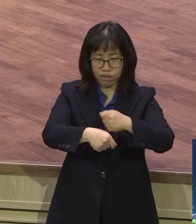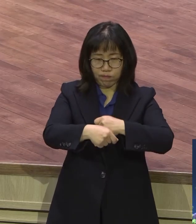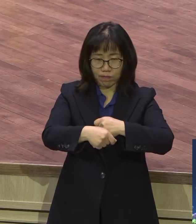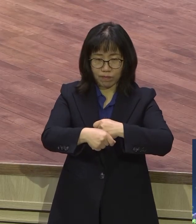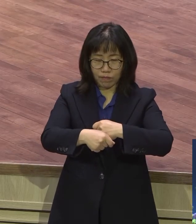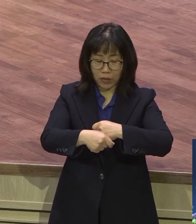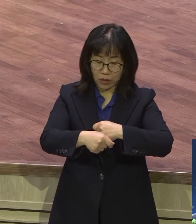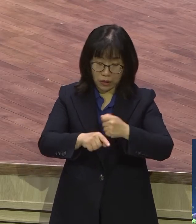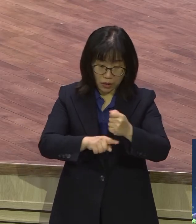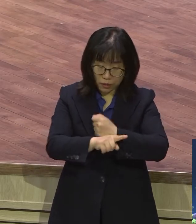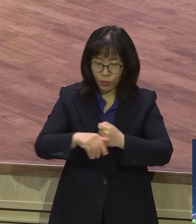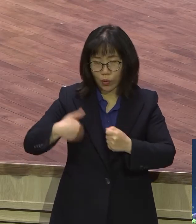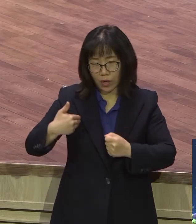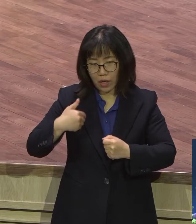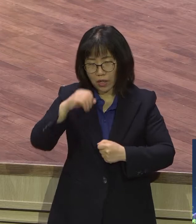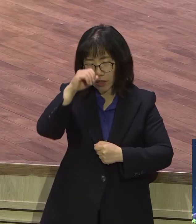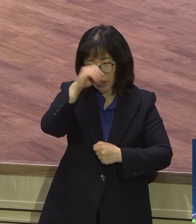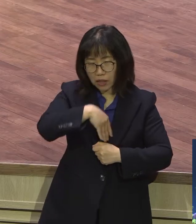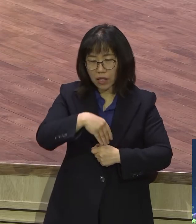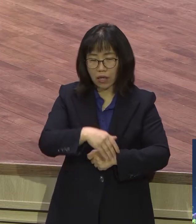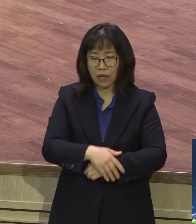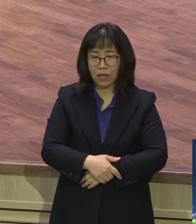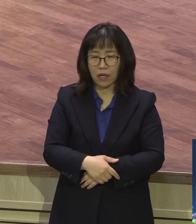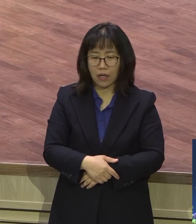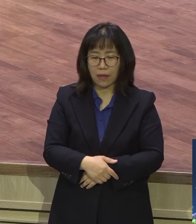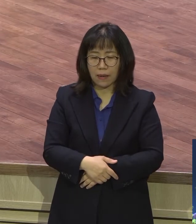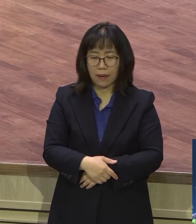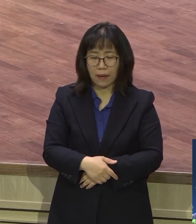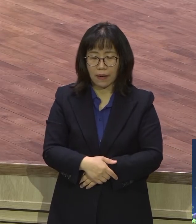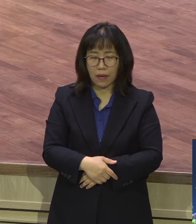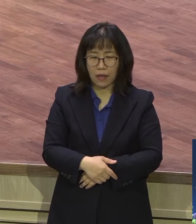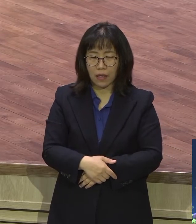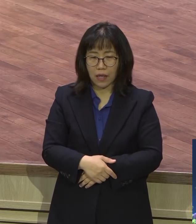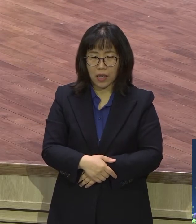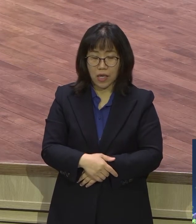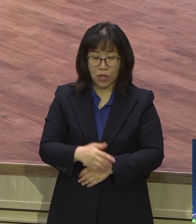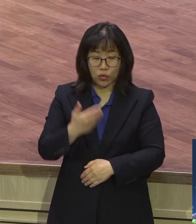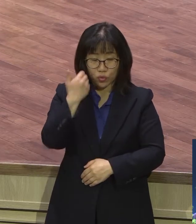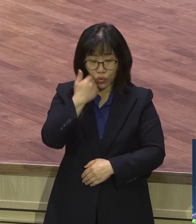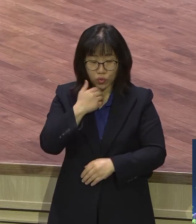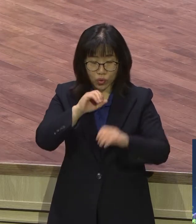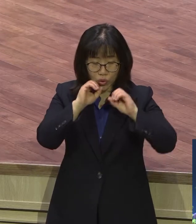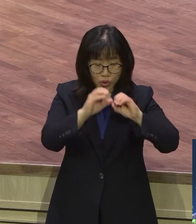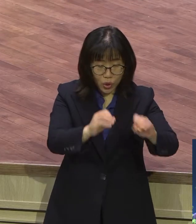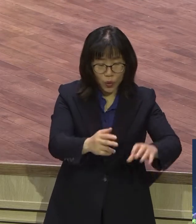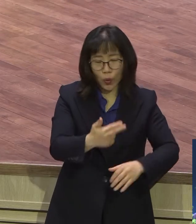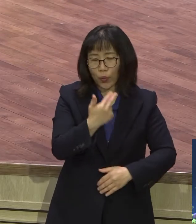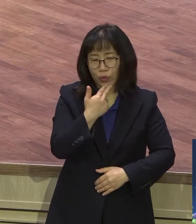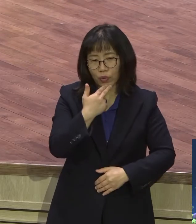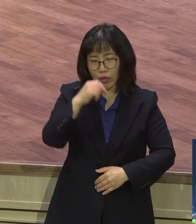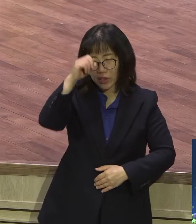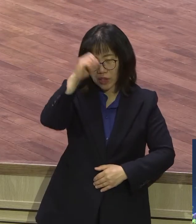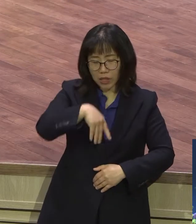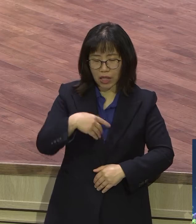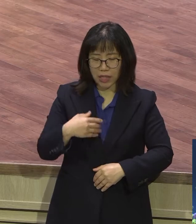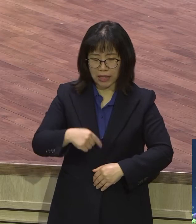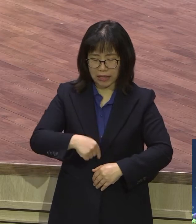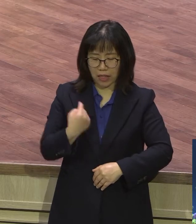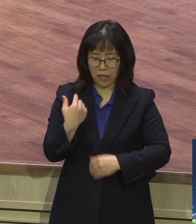모르고 이걸 전달하는 게 붙이고 있다니까요 지금 또 가죽으로 담아서 묻고 다닌다니까요 그